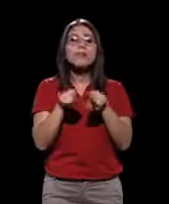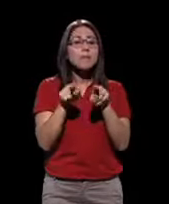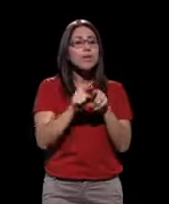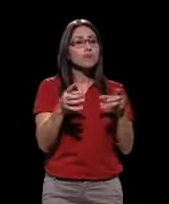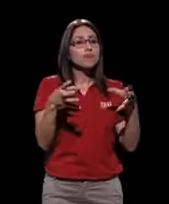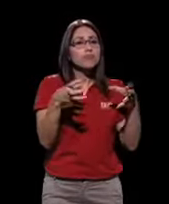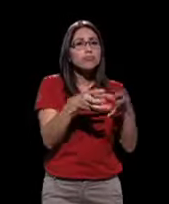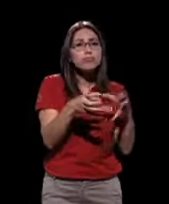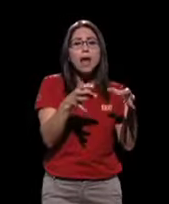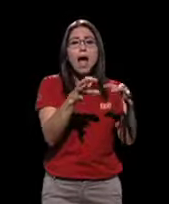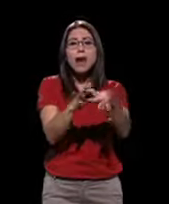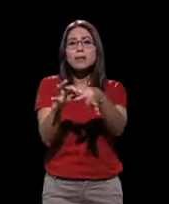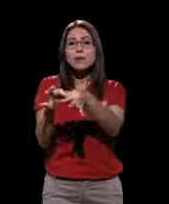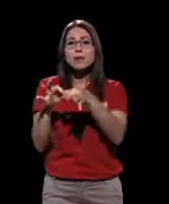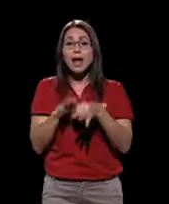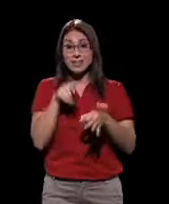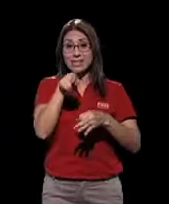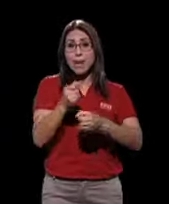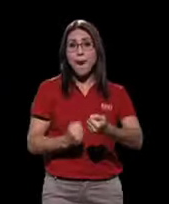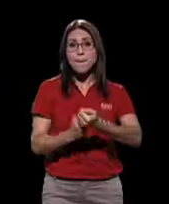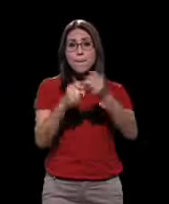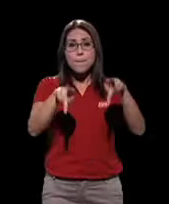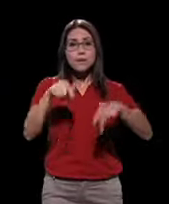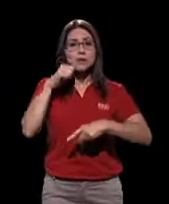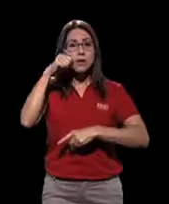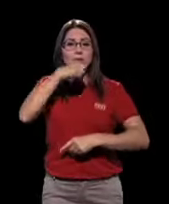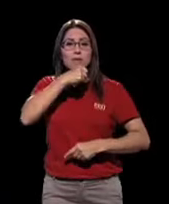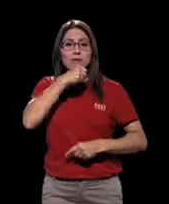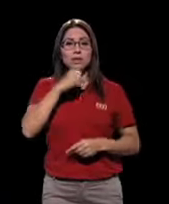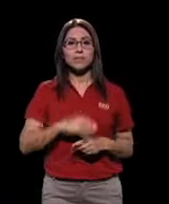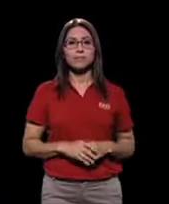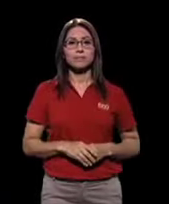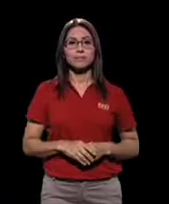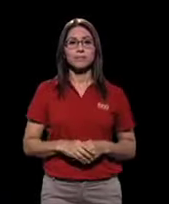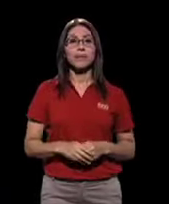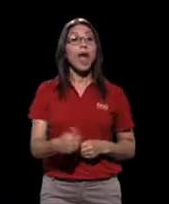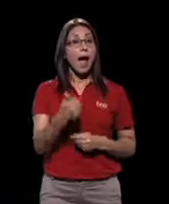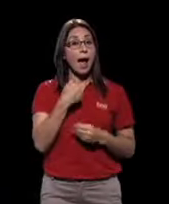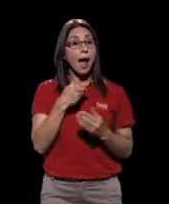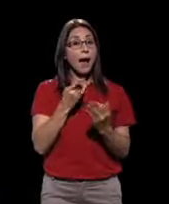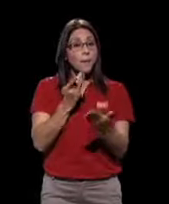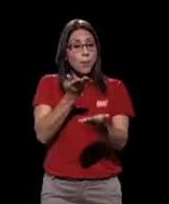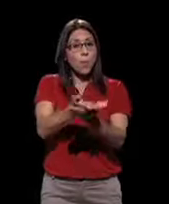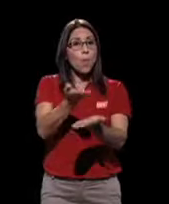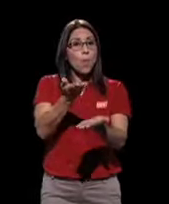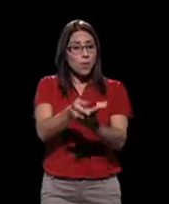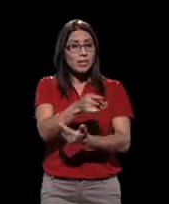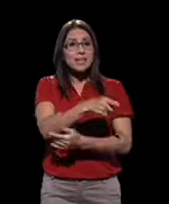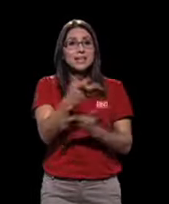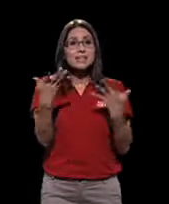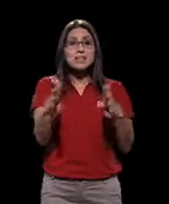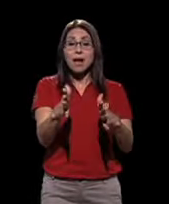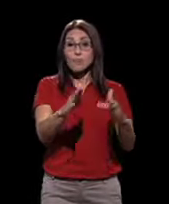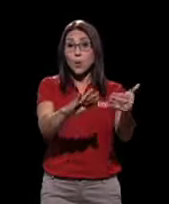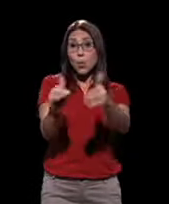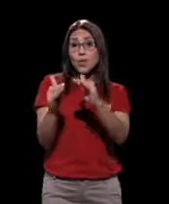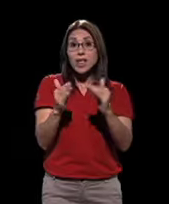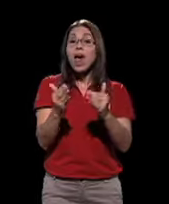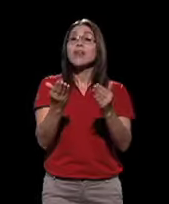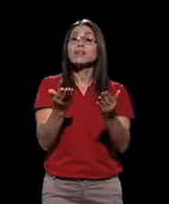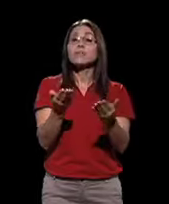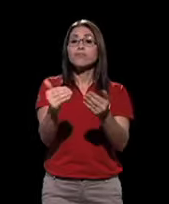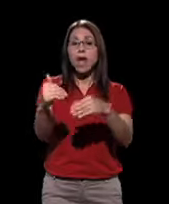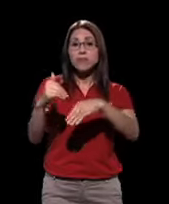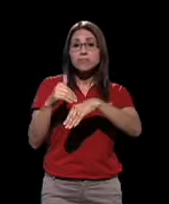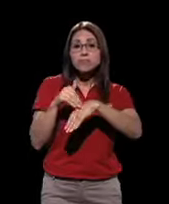campo de apoyo a las personas adultas mayores. Hay propuestas, hay ideas que nos han llegado de las comunidades que estamos